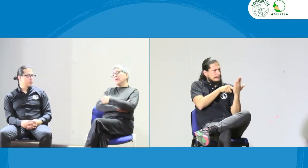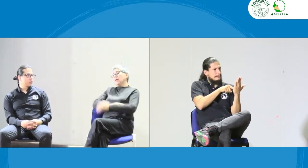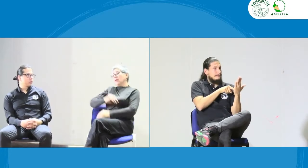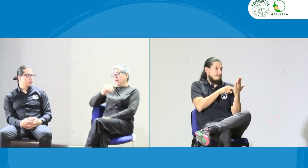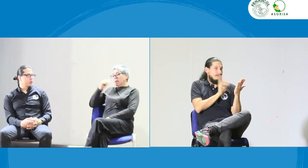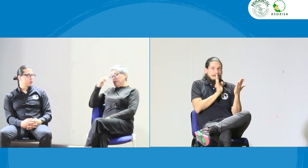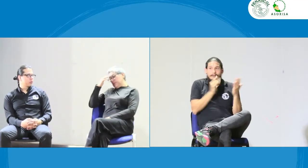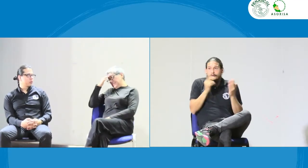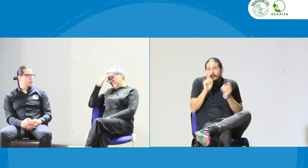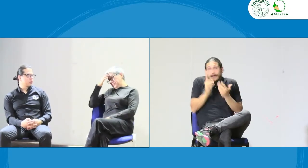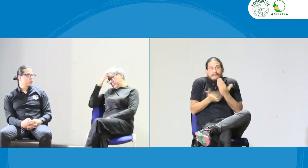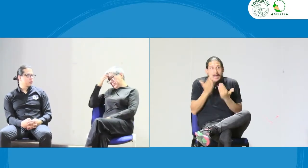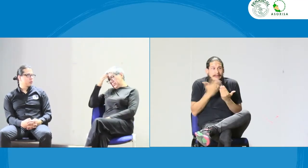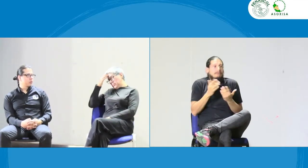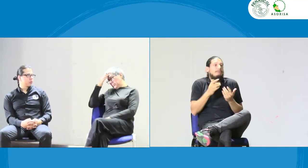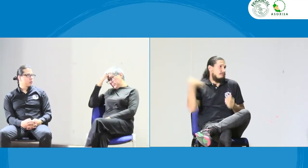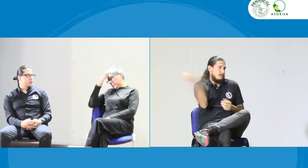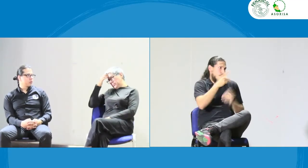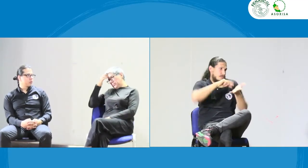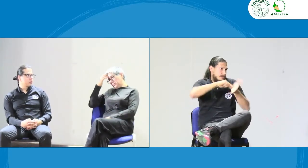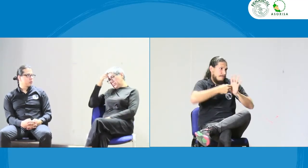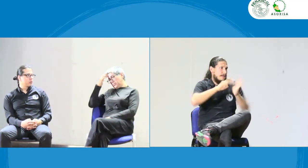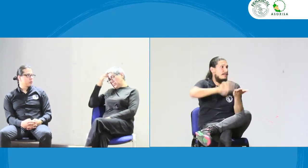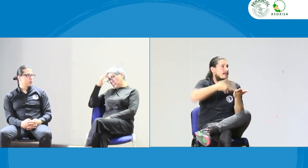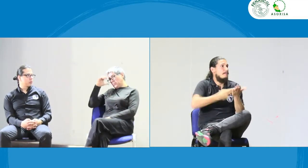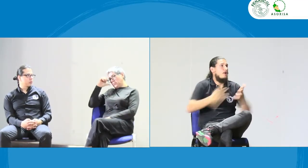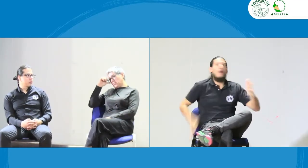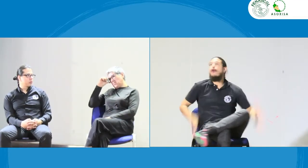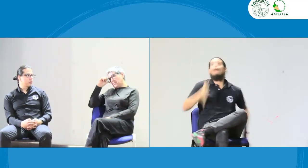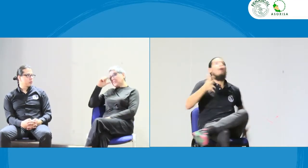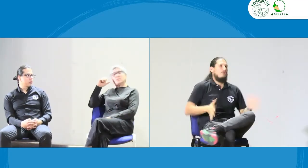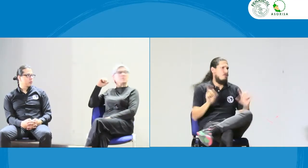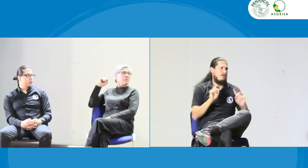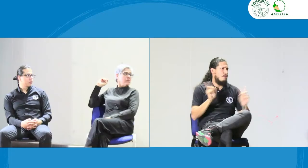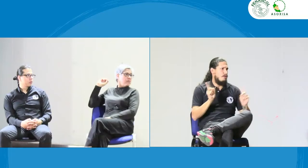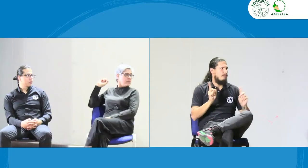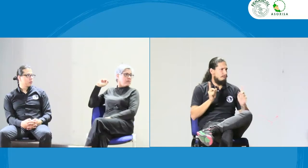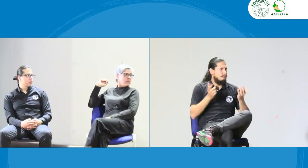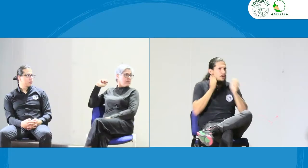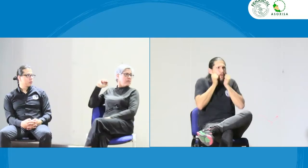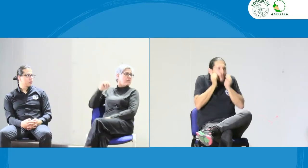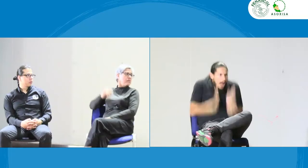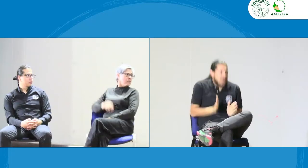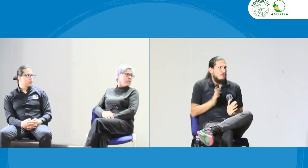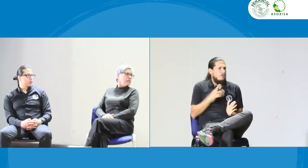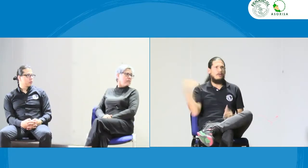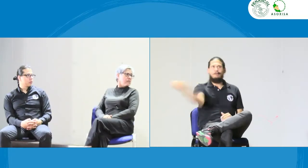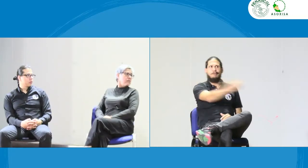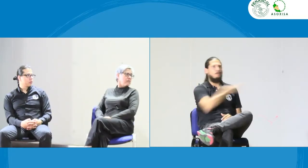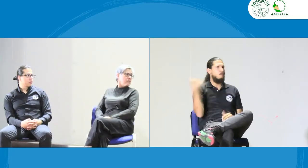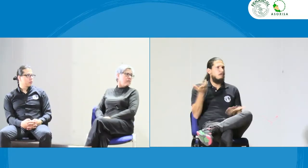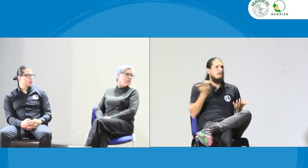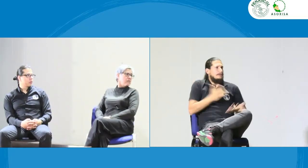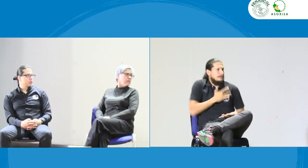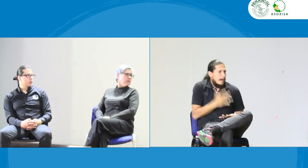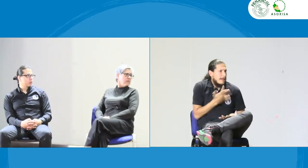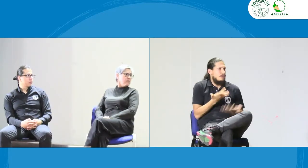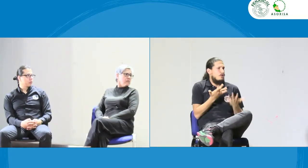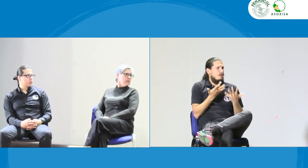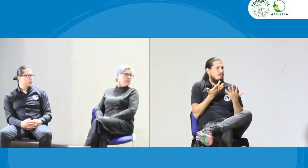Tomar conciencia frente a lo que se tiene. No puede ser que nosotros busquemos que el intérprete no es un robot, es un ser humano. Claro que sí, que